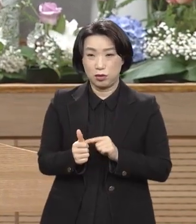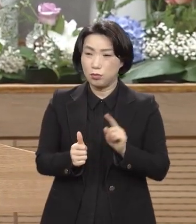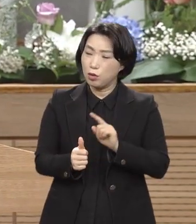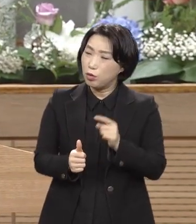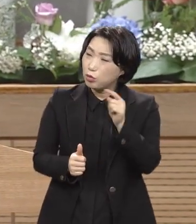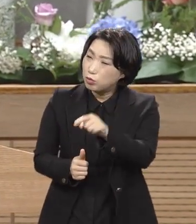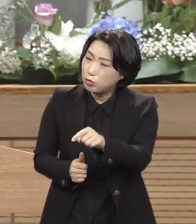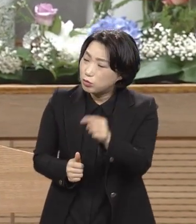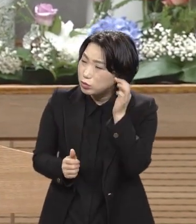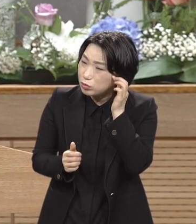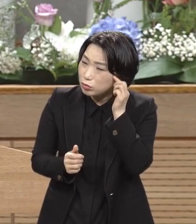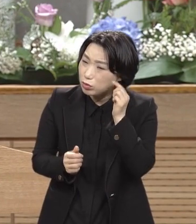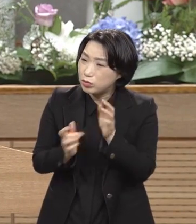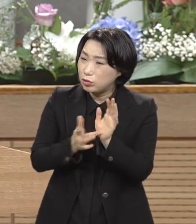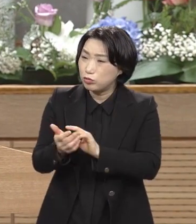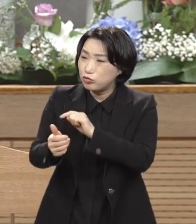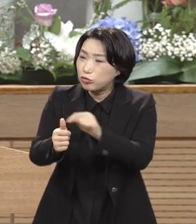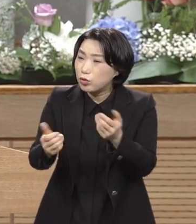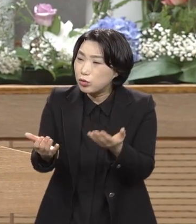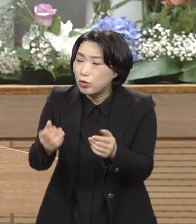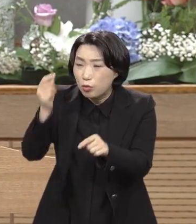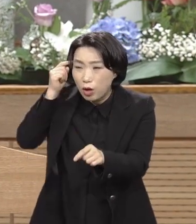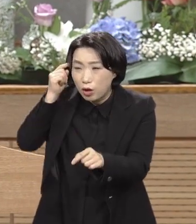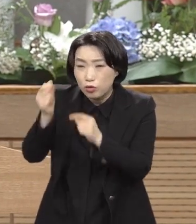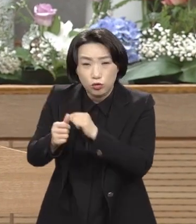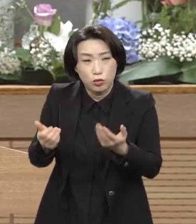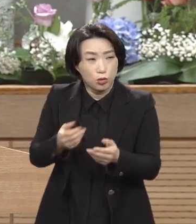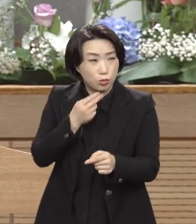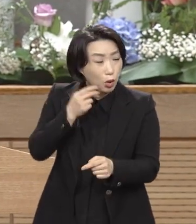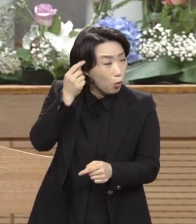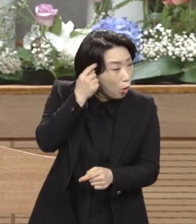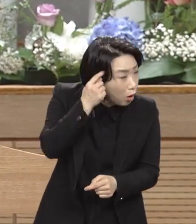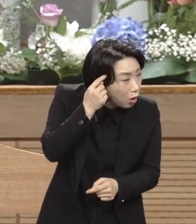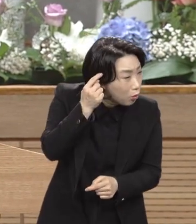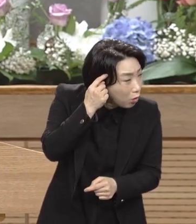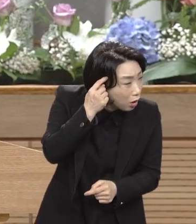죽여야 되냐. 죽일 일이 없지 않냐. 왜 죽여야 되느냐. 자.